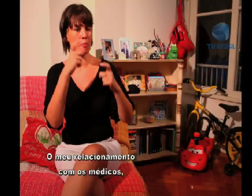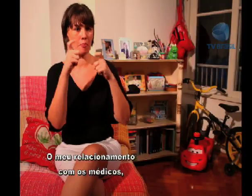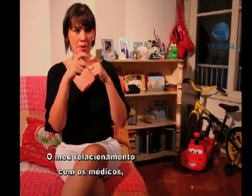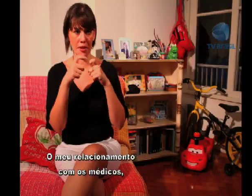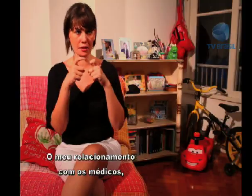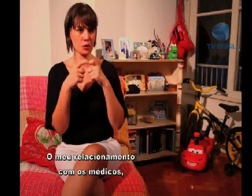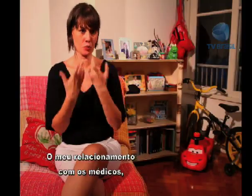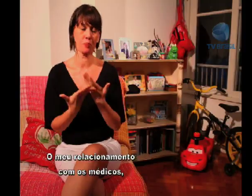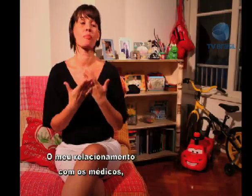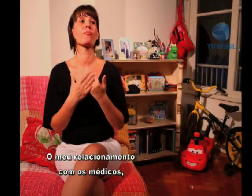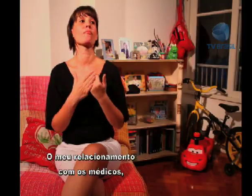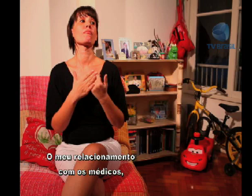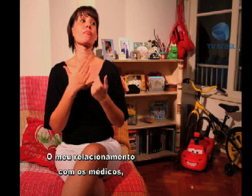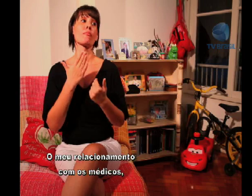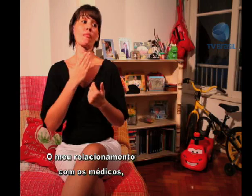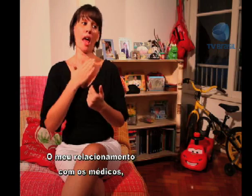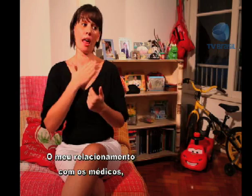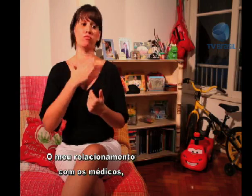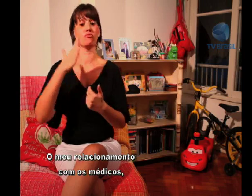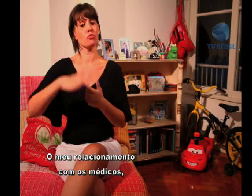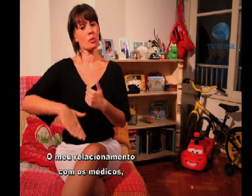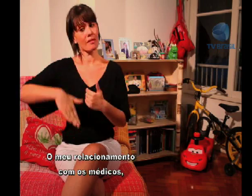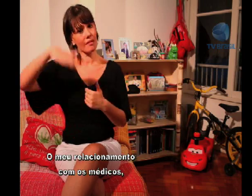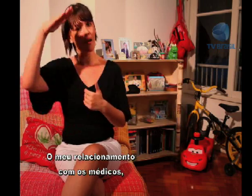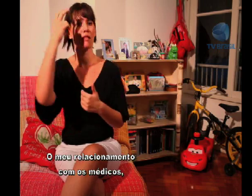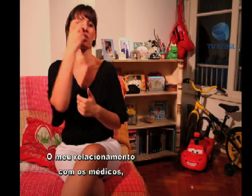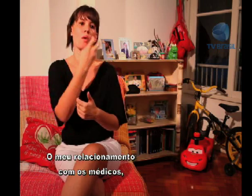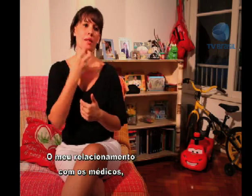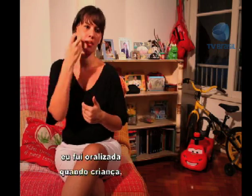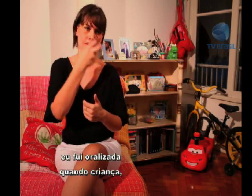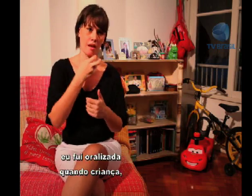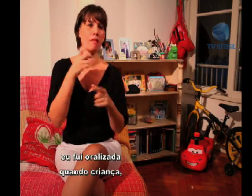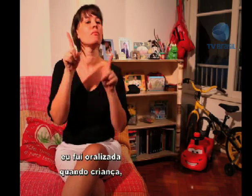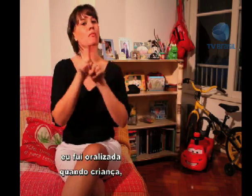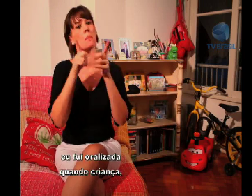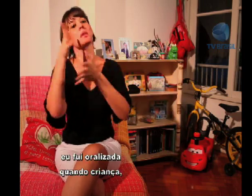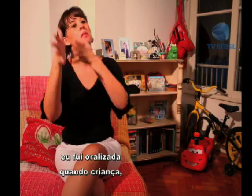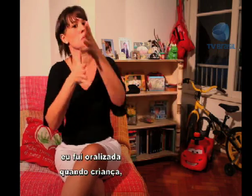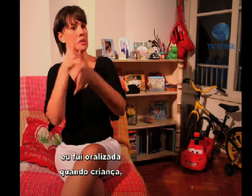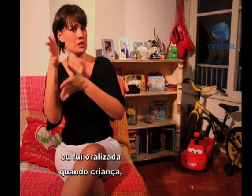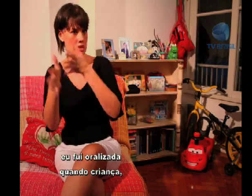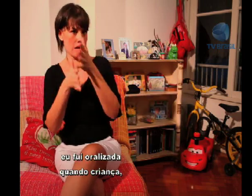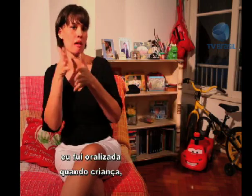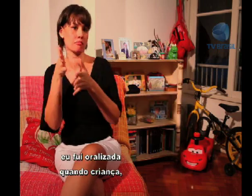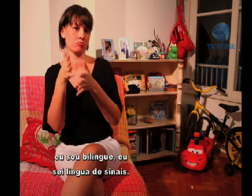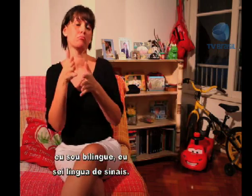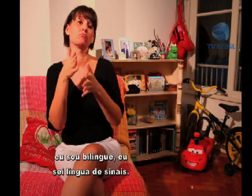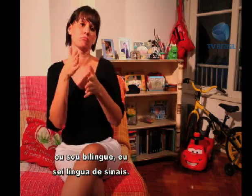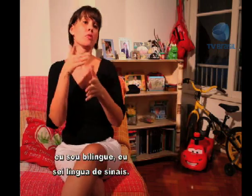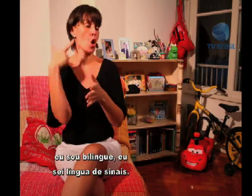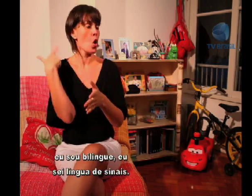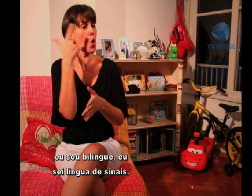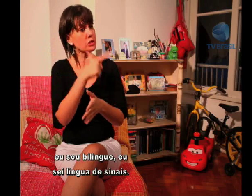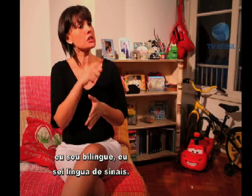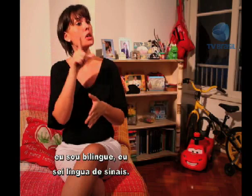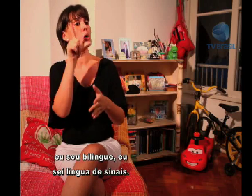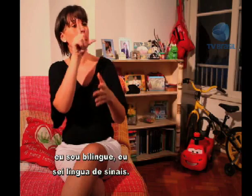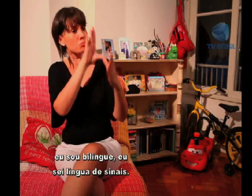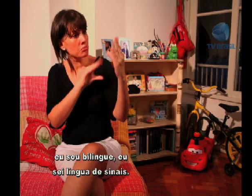O meu relacionamento com os médicos, eu fui oralizada enquanto criança, eu sou bilingue, eu sei língua de sinais.